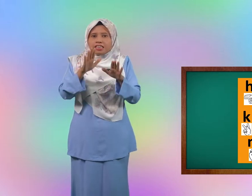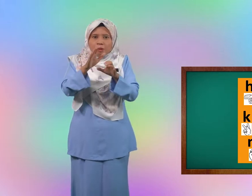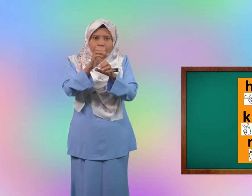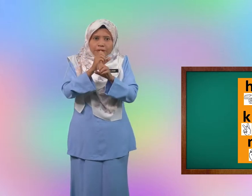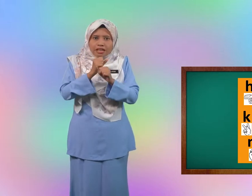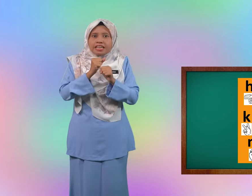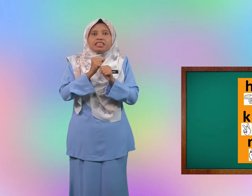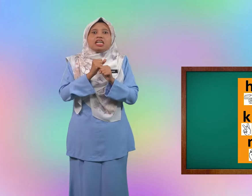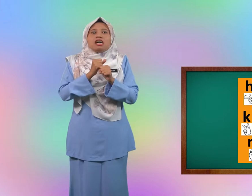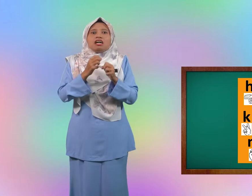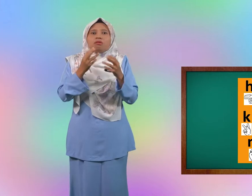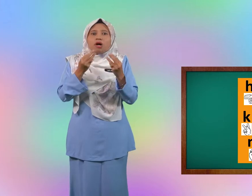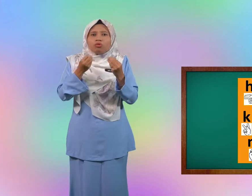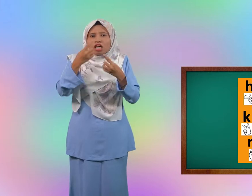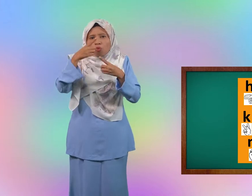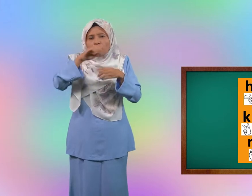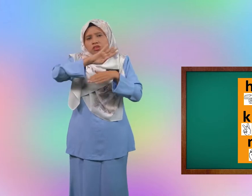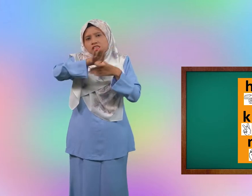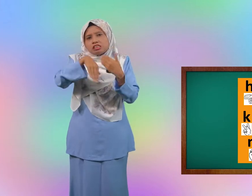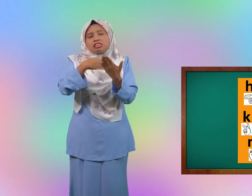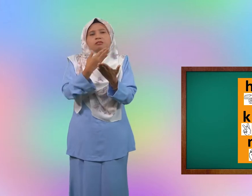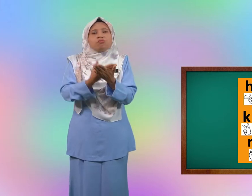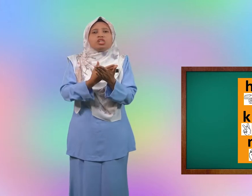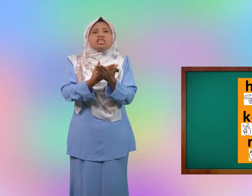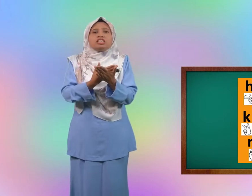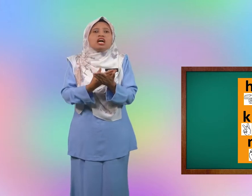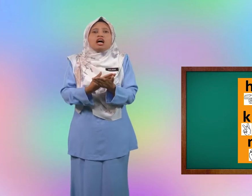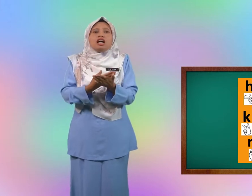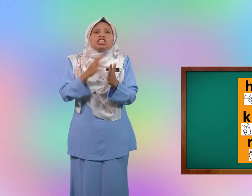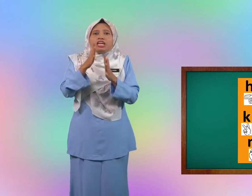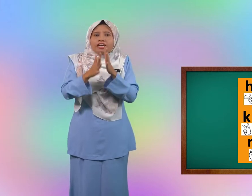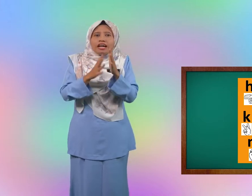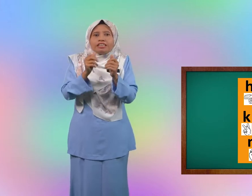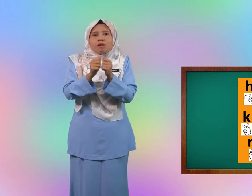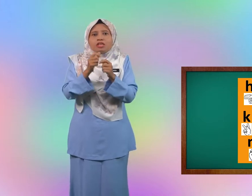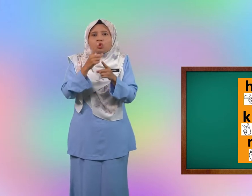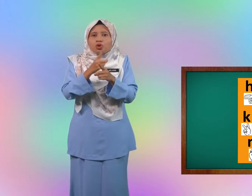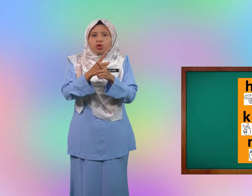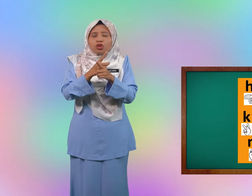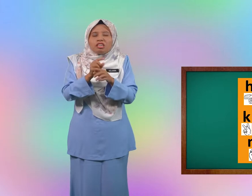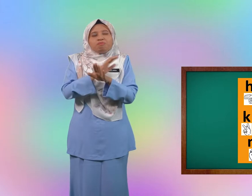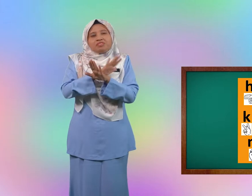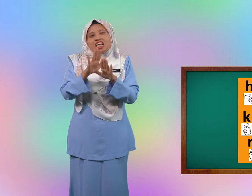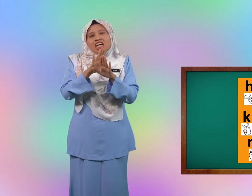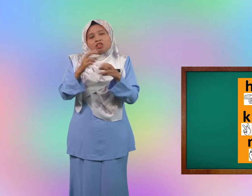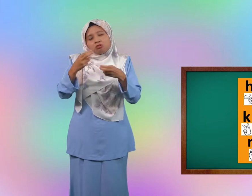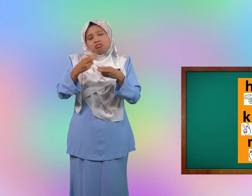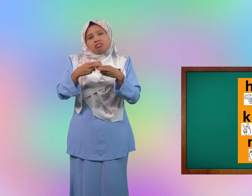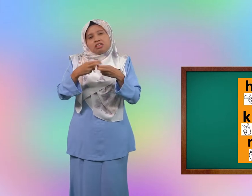dapat mahu jawab semua isyarat dengan betul jangan susah